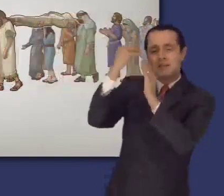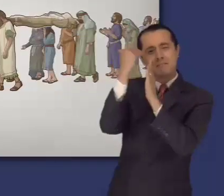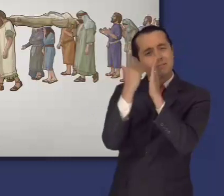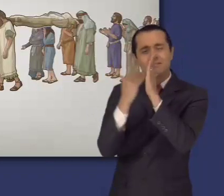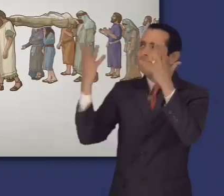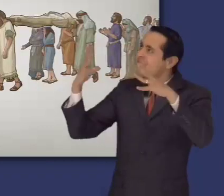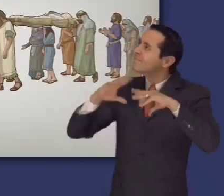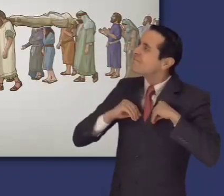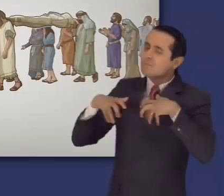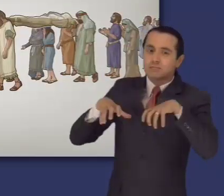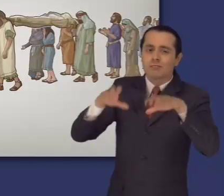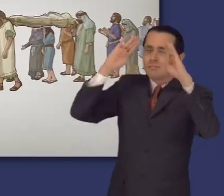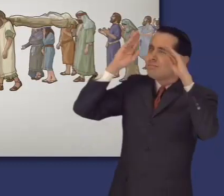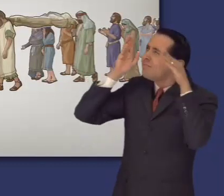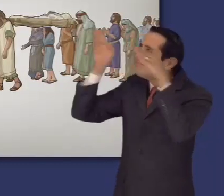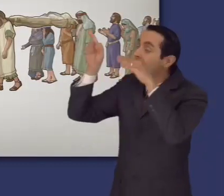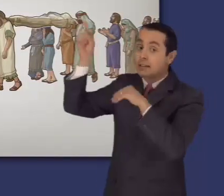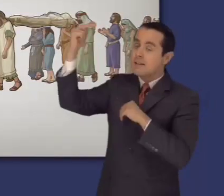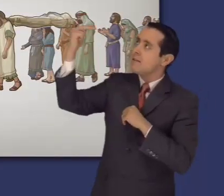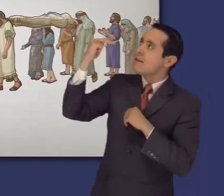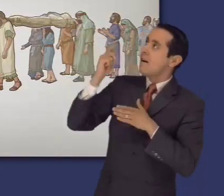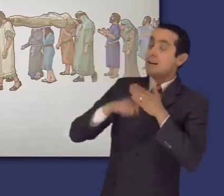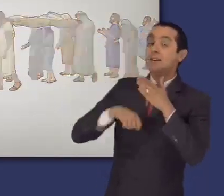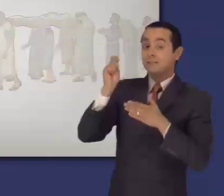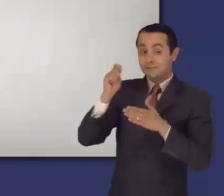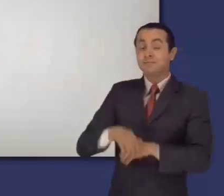Esto le permitirá hacerse un buen nombre ante Dios.